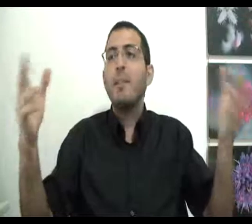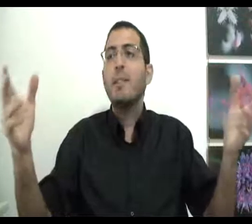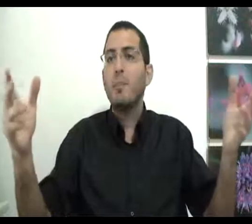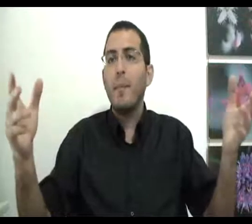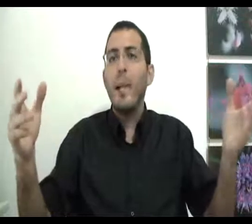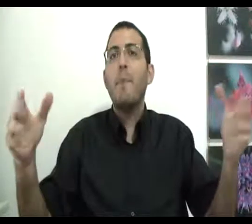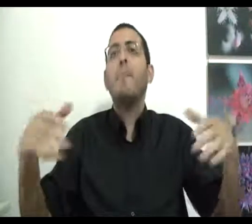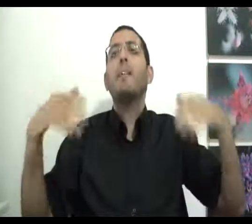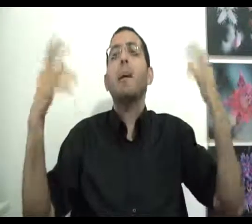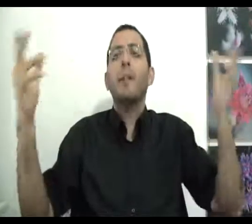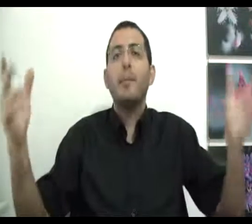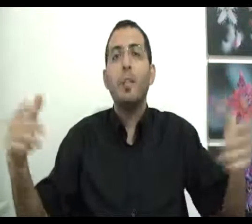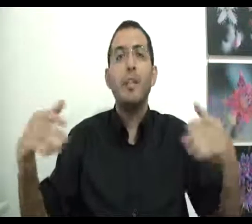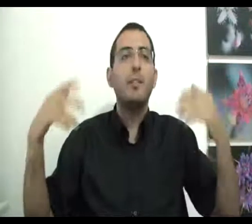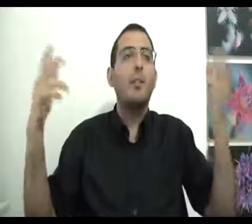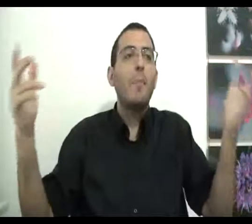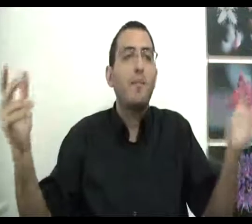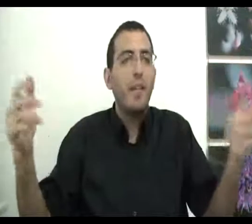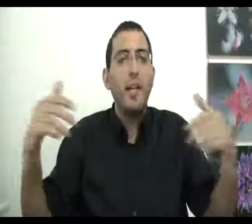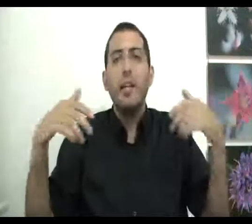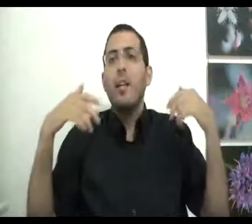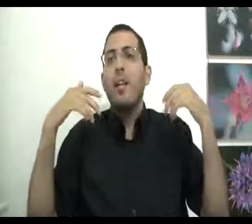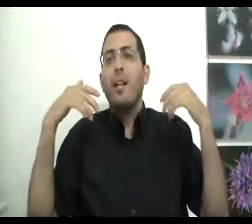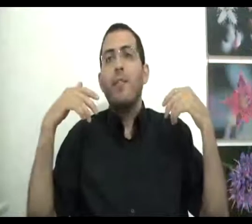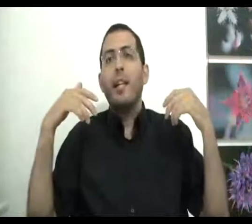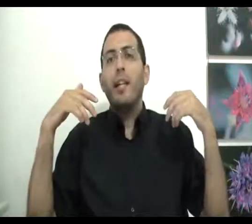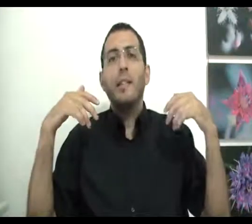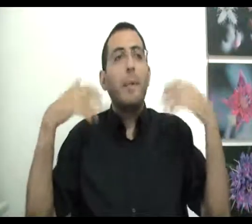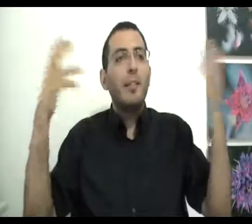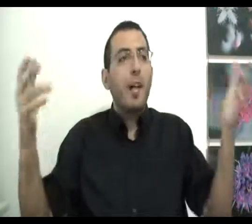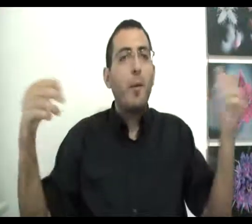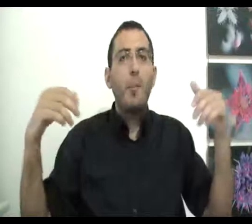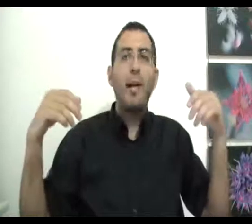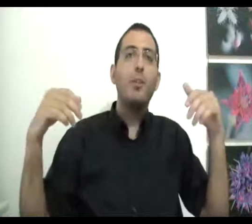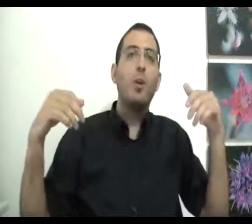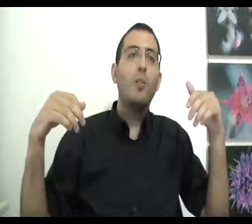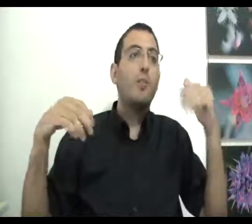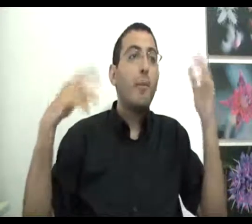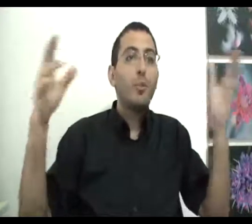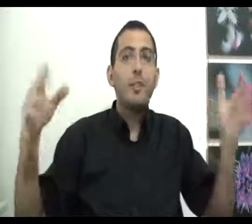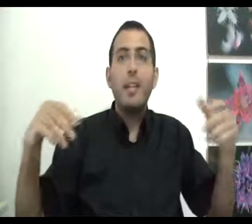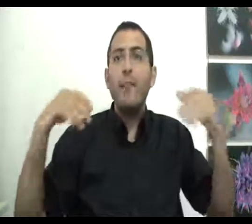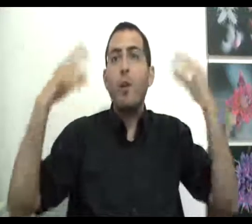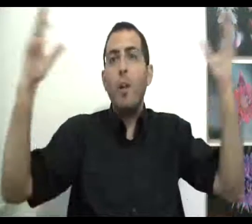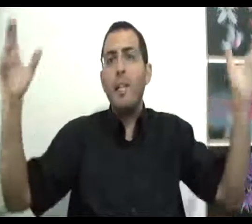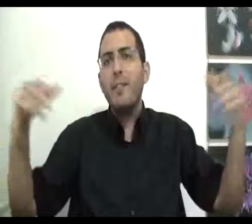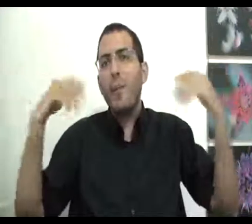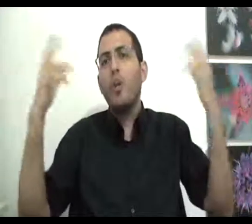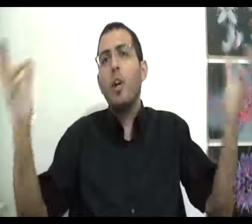השיפורים האלה באמת מאמינים שיש איזה עולם יפה ושבאמת יש דברים כמו והגדות, דברים נוצצים וכל מיני דברים, כל